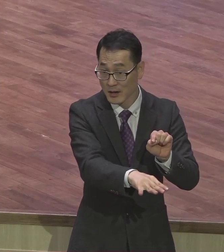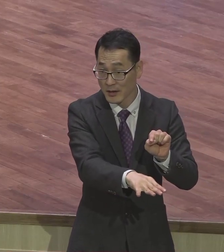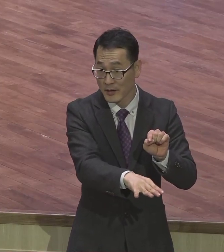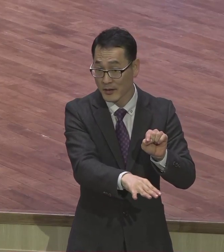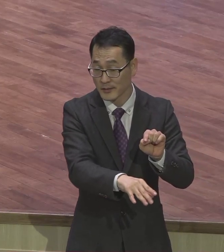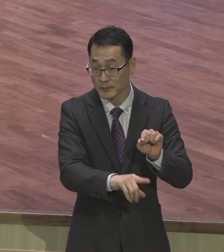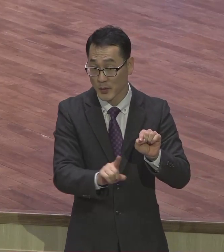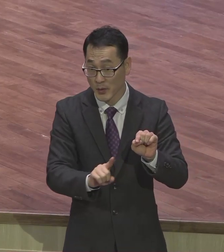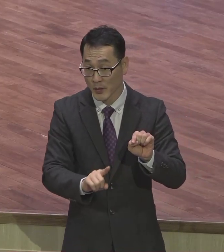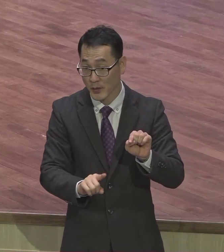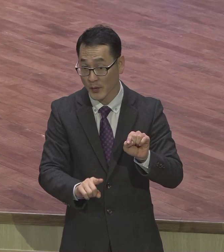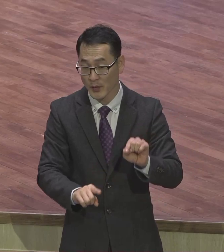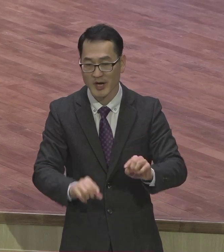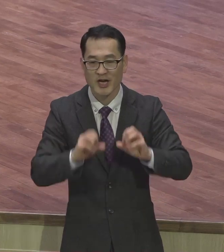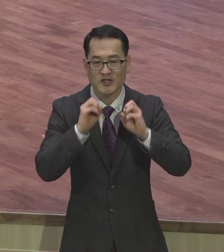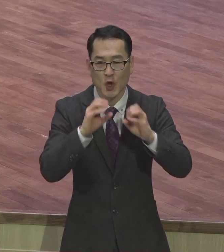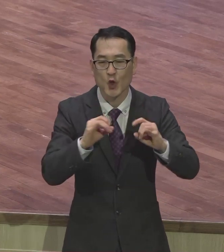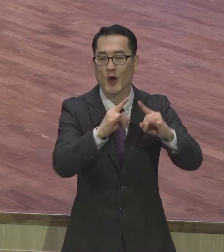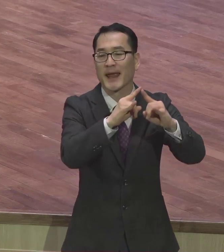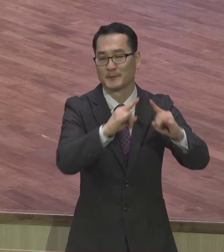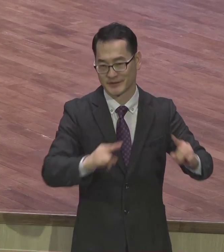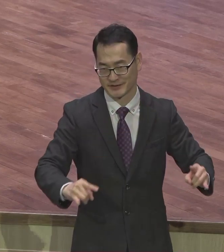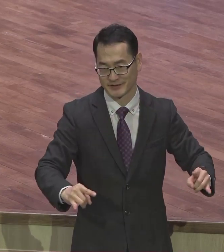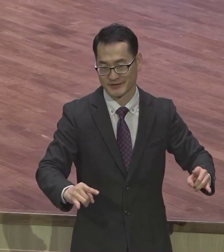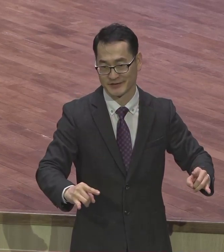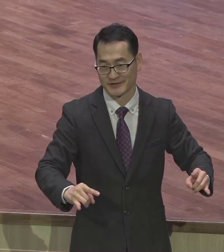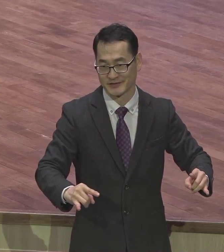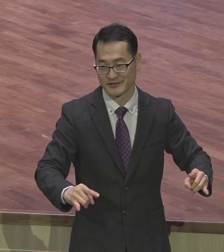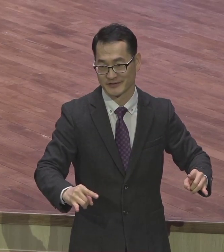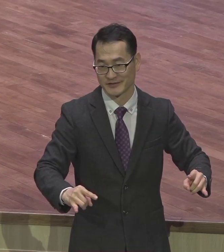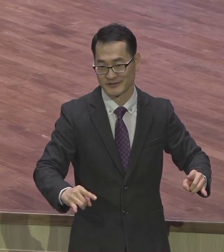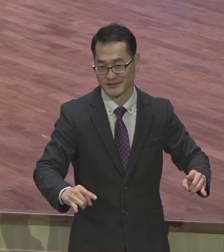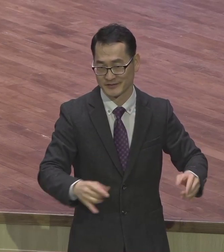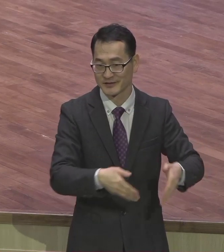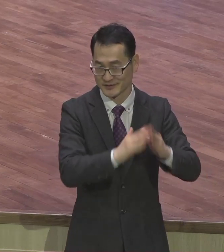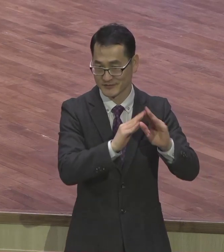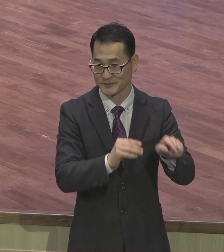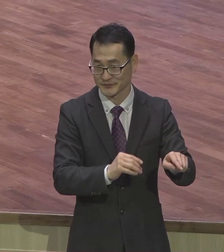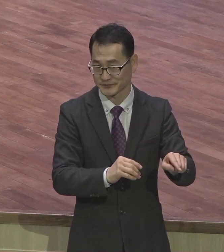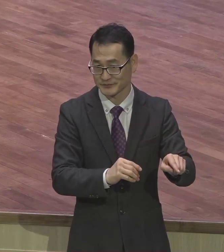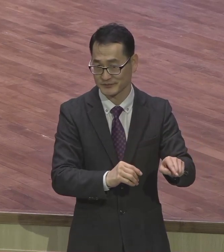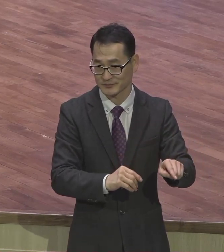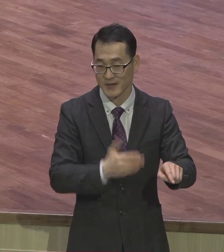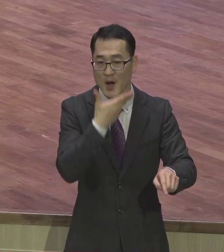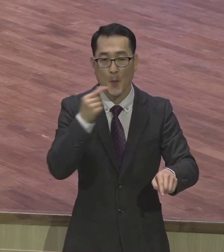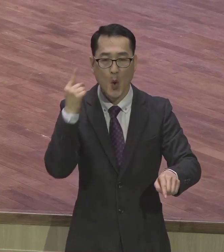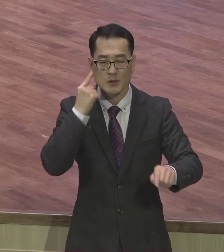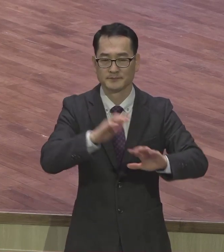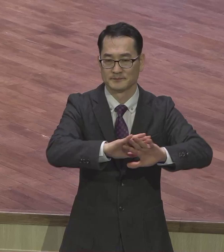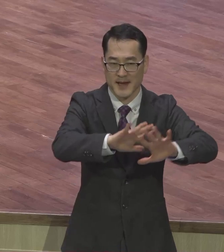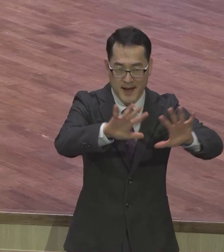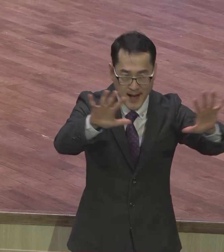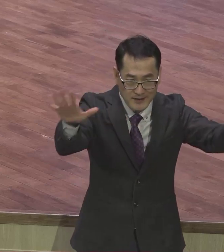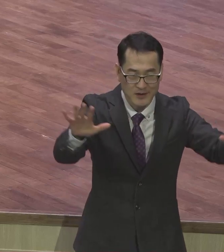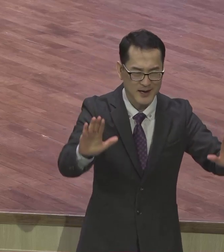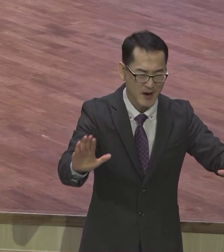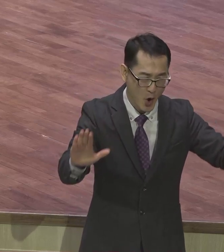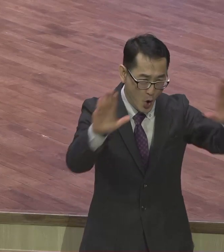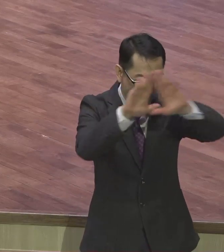다시 말하면 전도 캠프로 말합니다. 캠프가 밝힌 불이잖아요. 복음을 밝혀. 암흑이 가득한 이 상시 3장 현장에서